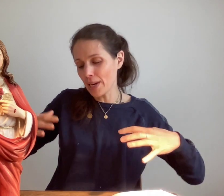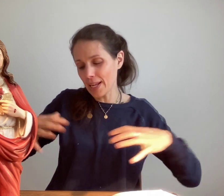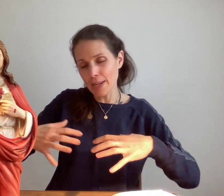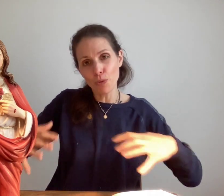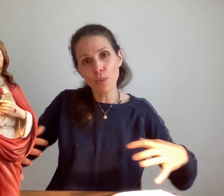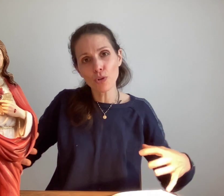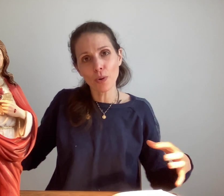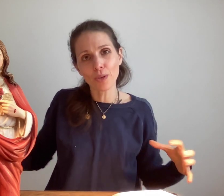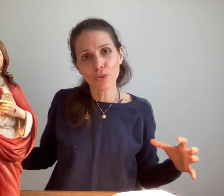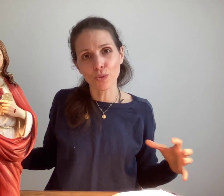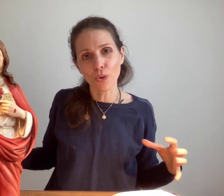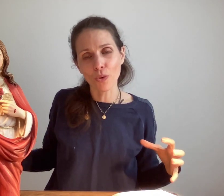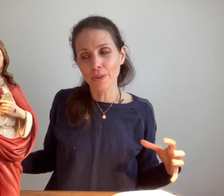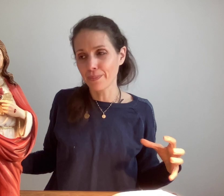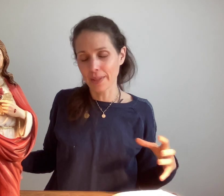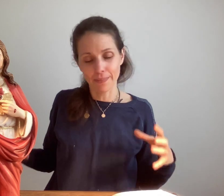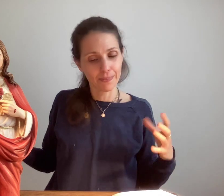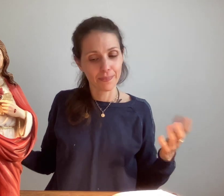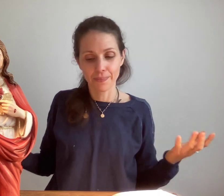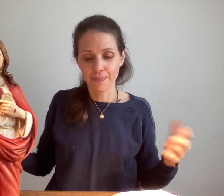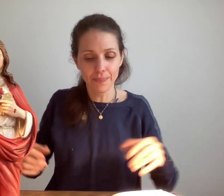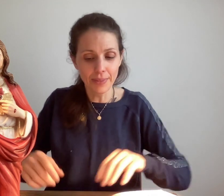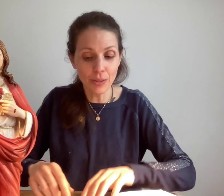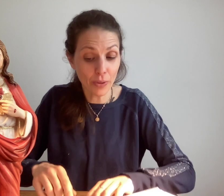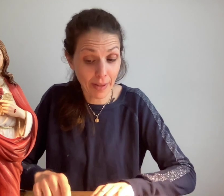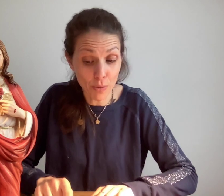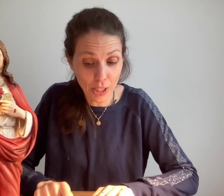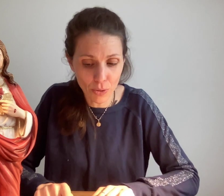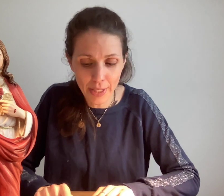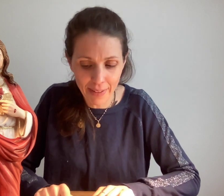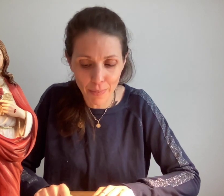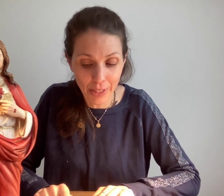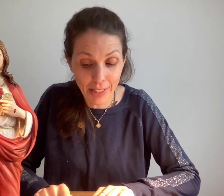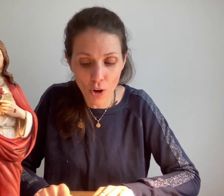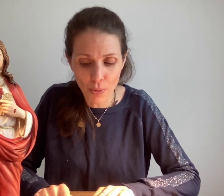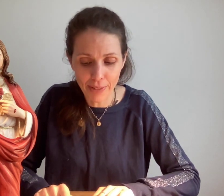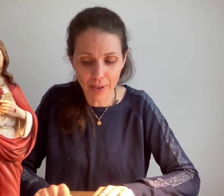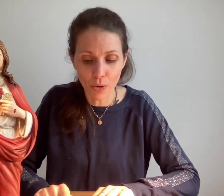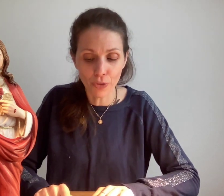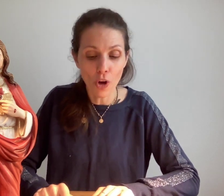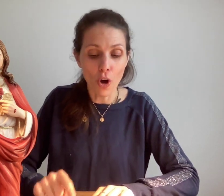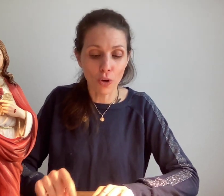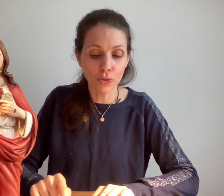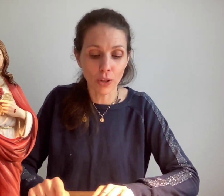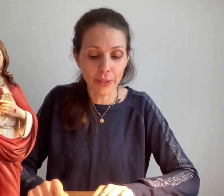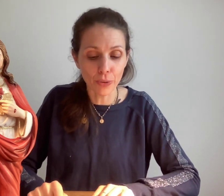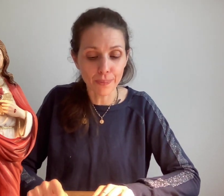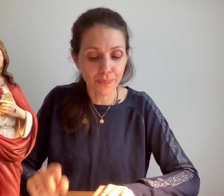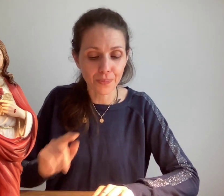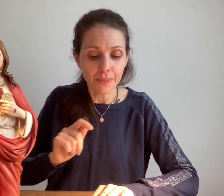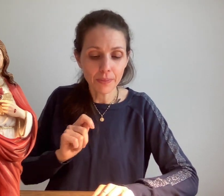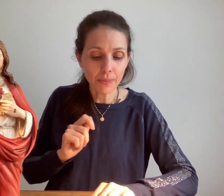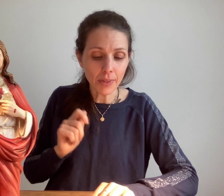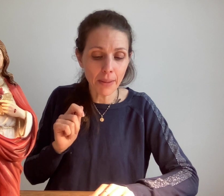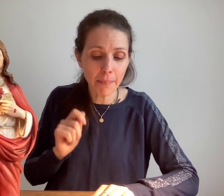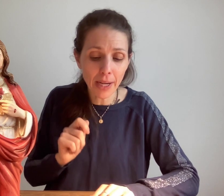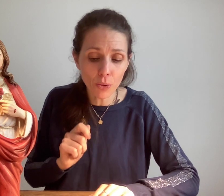les plus beaux joyeux de son trône donc vraiment Jésus dit il y vraiment une énorme différence entre les deux par